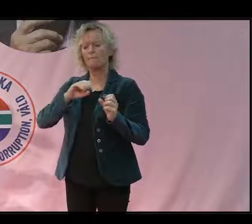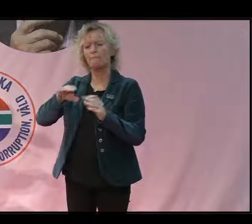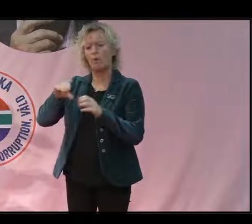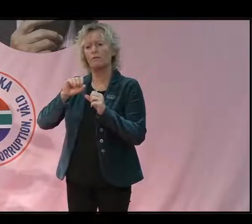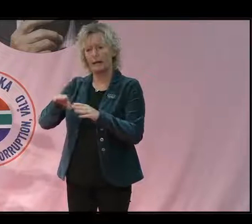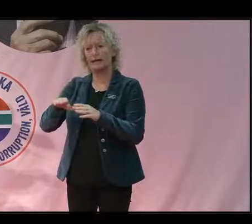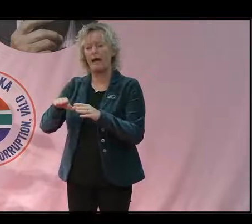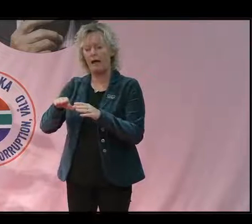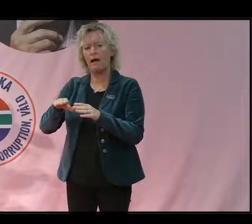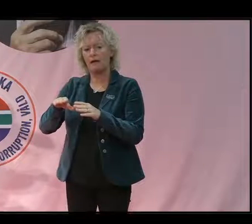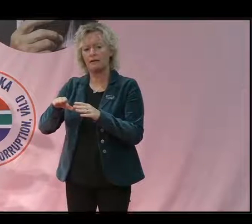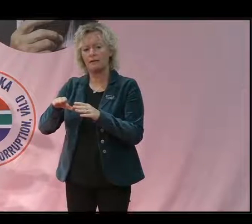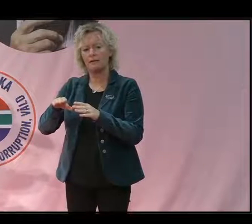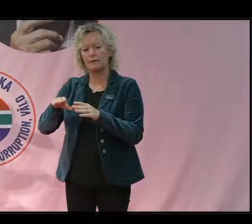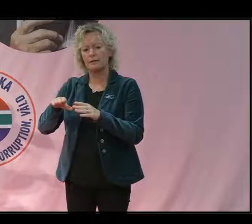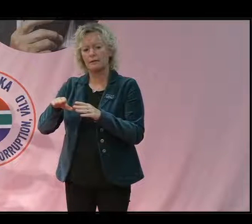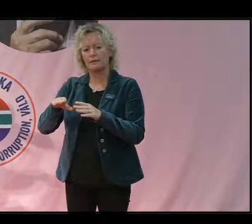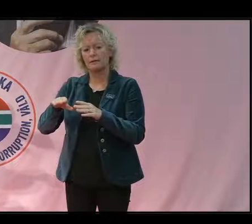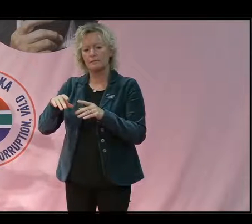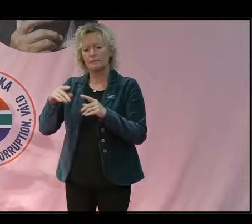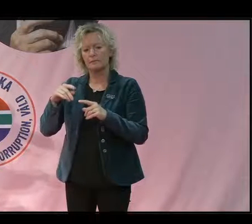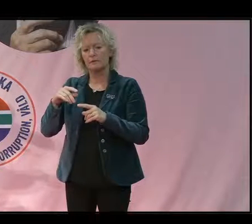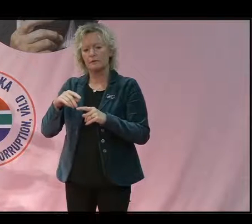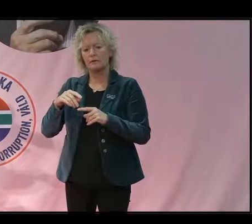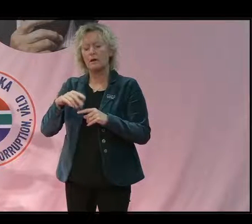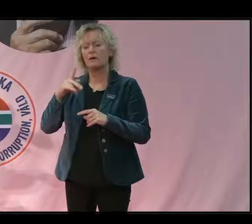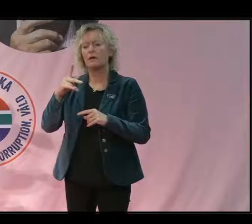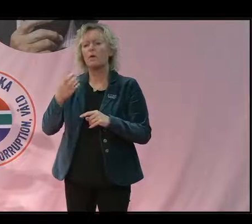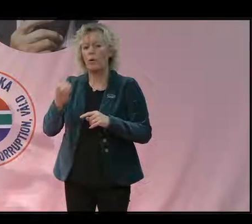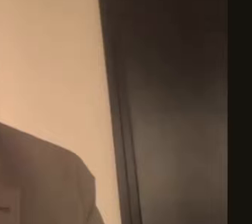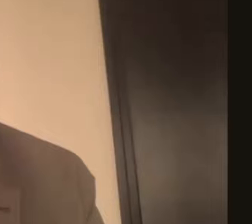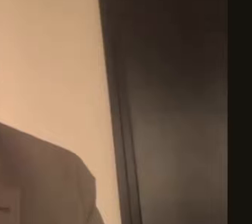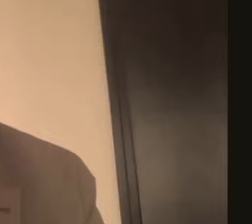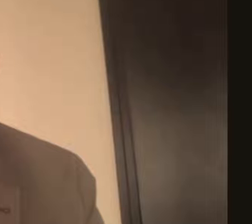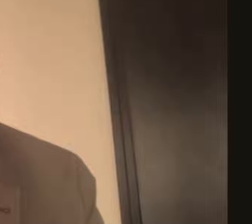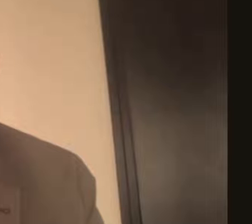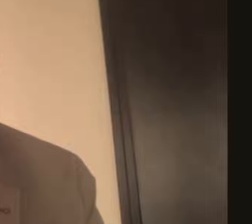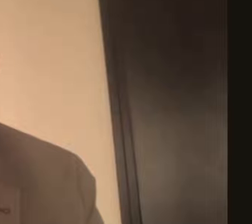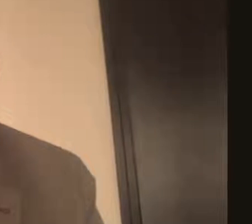utsläpp av koldioxid. Och innebär också att växter och djur förlorar sin naturliga miljö.